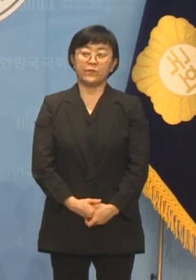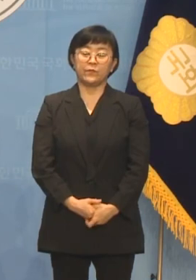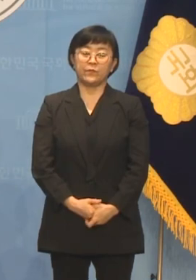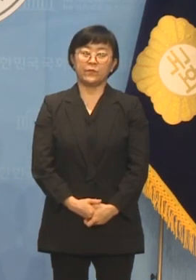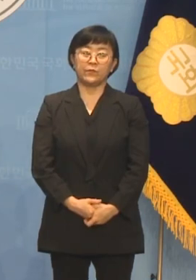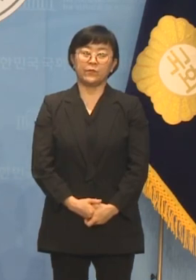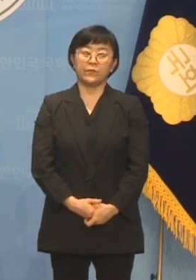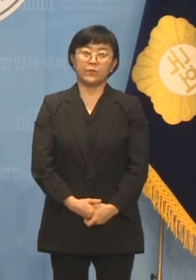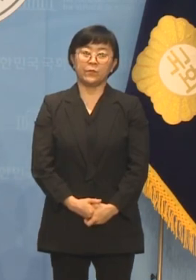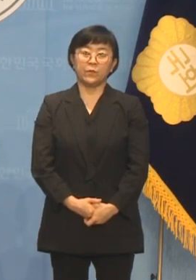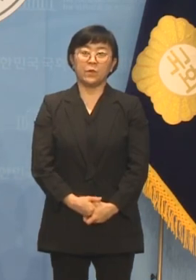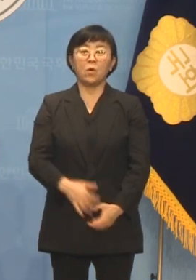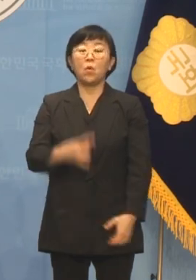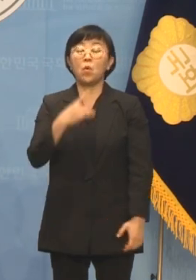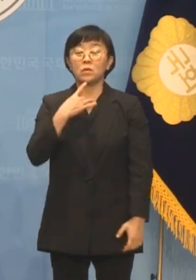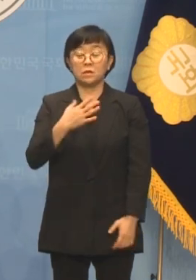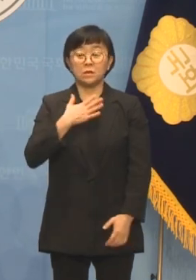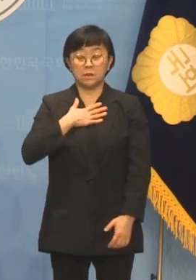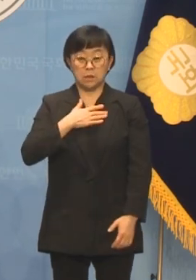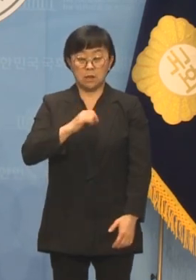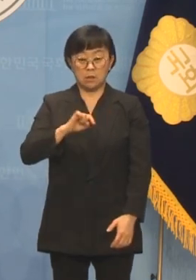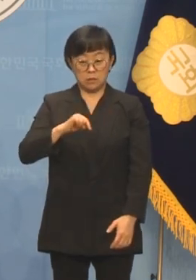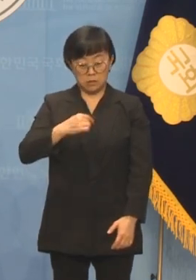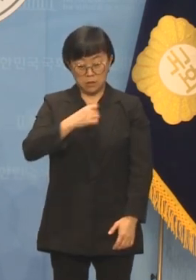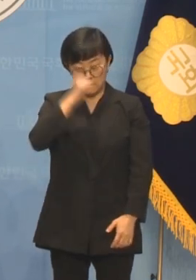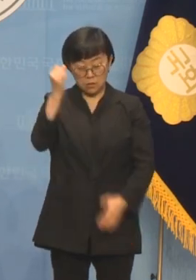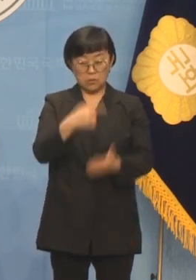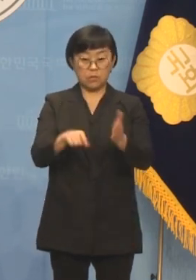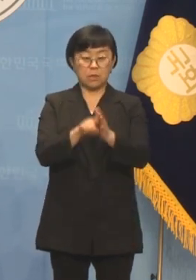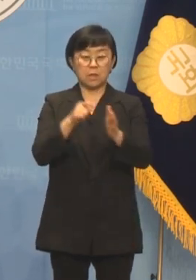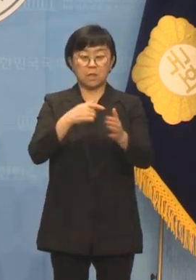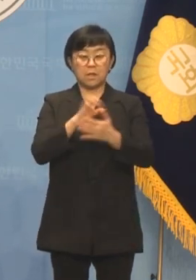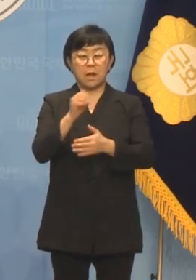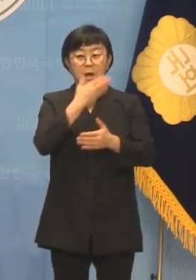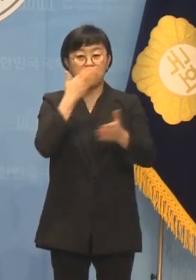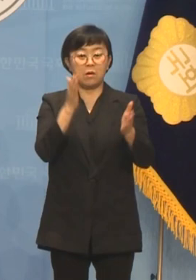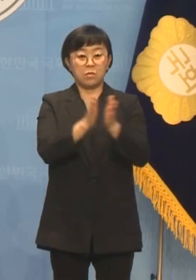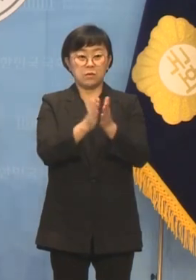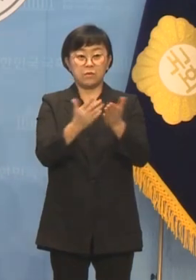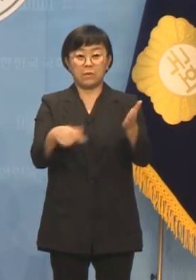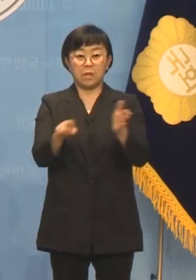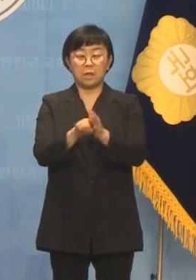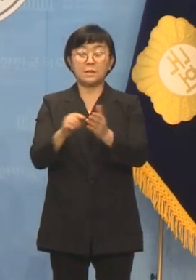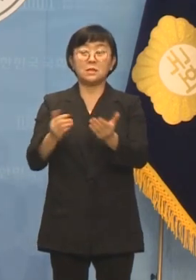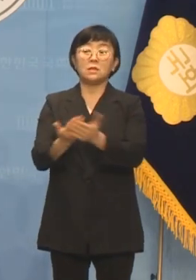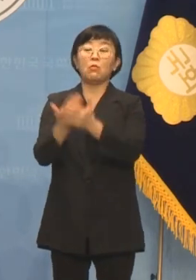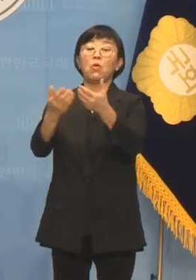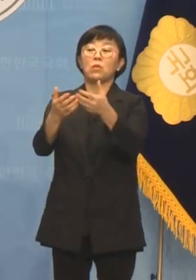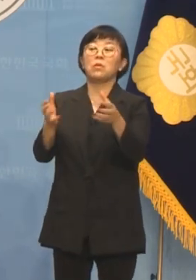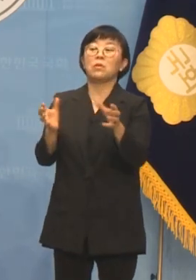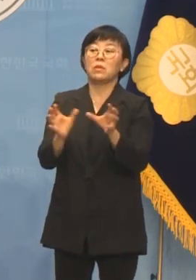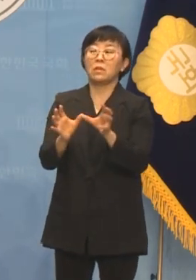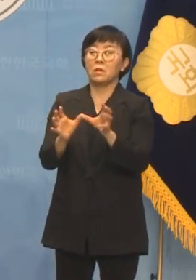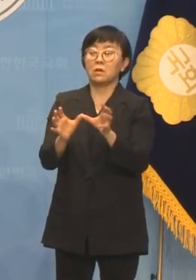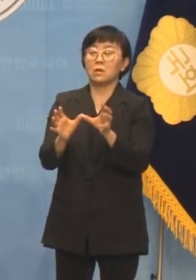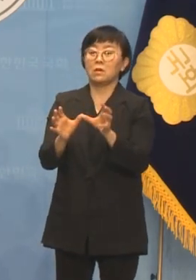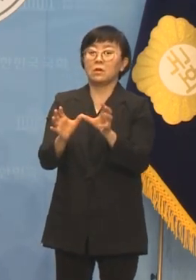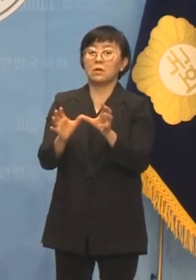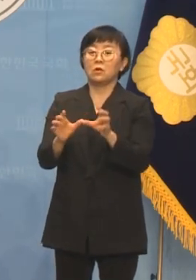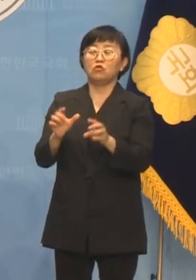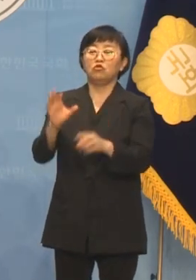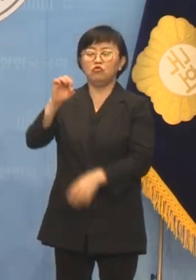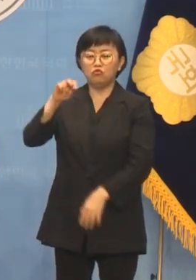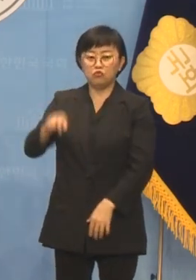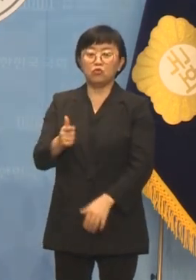오로지 자신의 당선만을 위한 야불 주도한 민주진보당의 윤종호